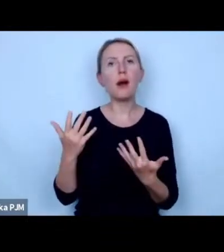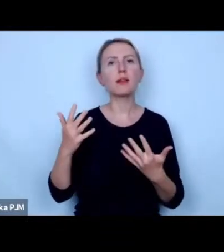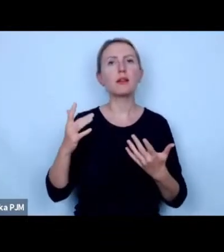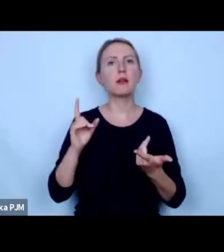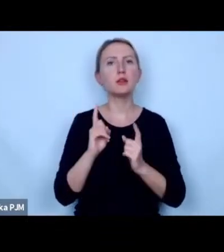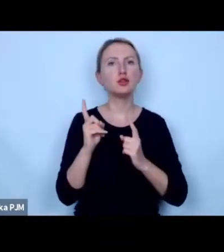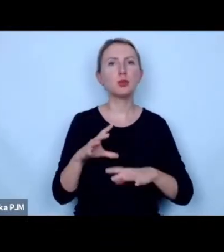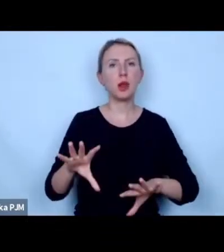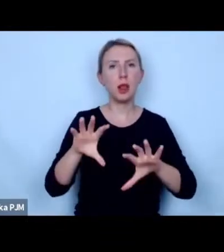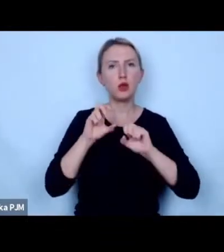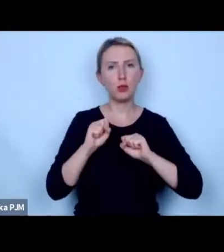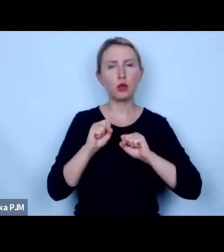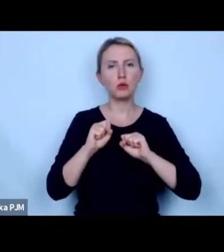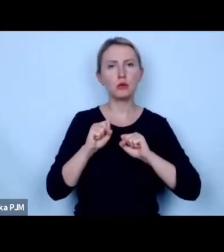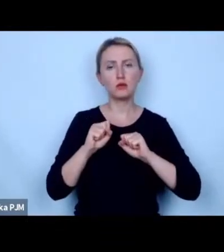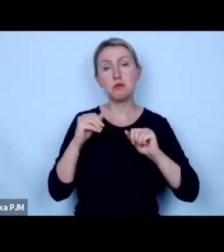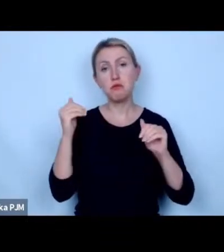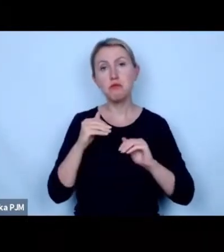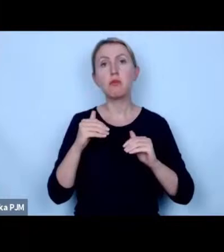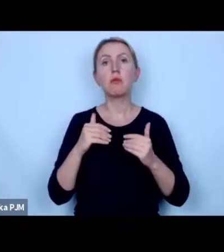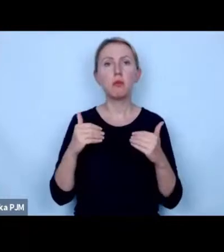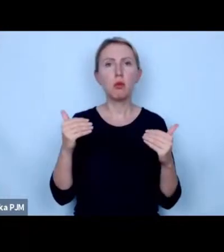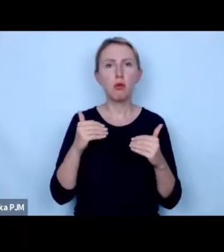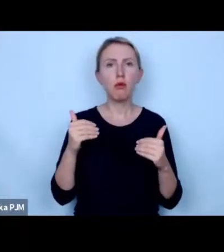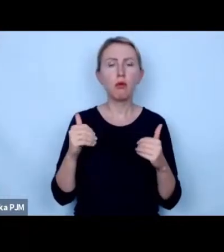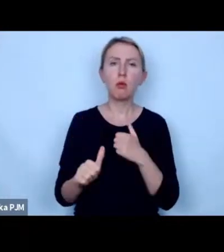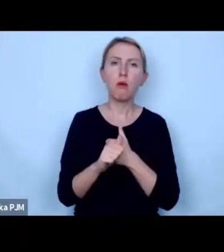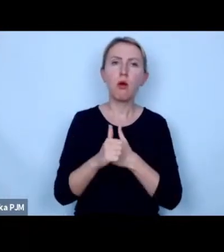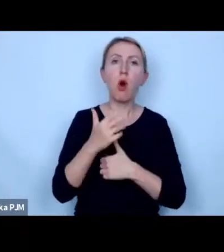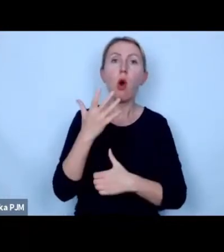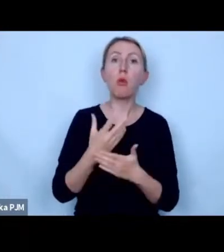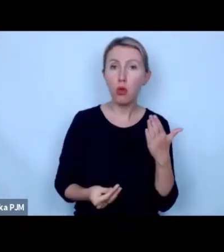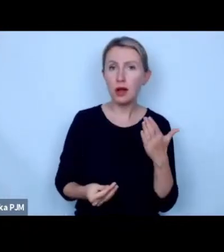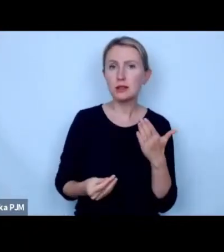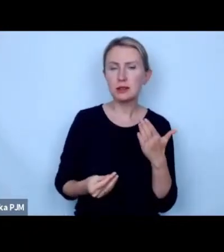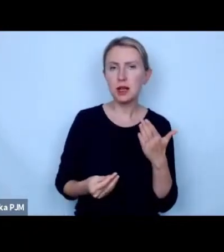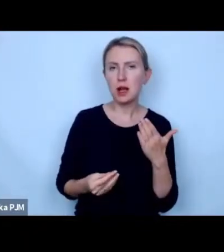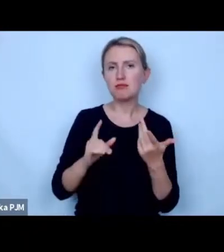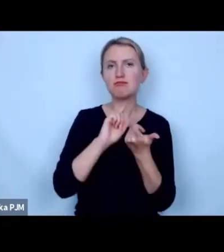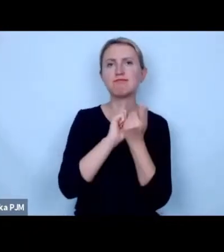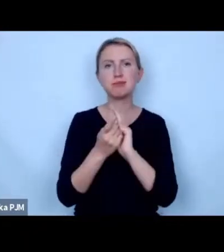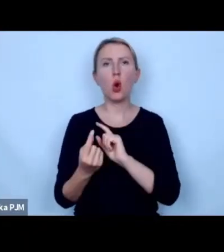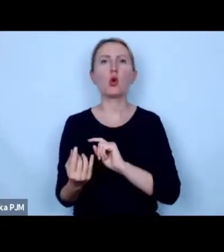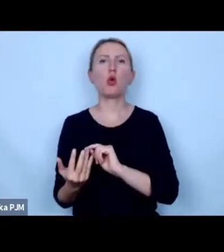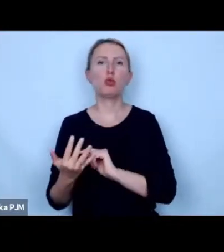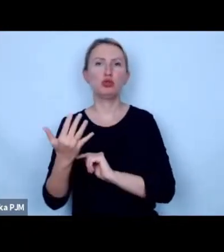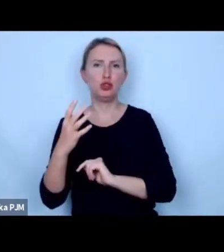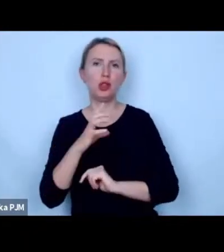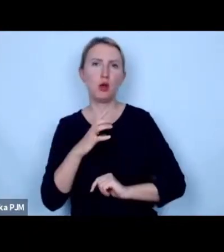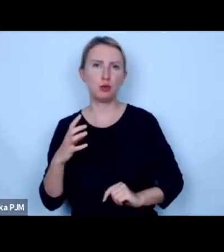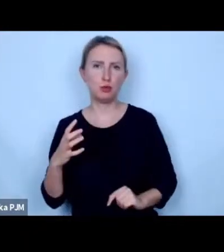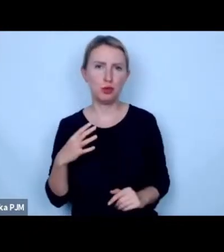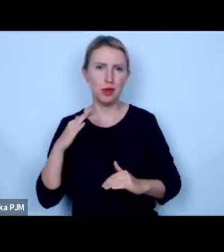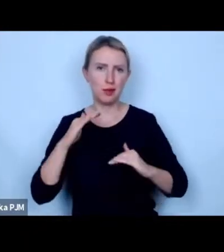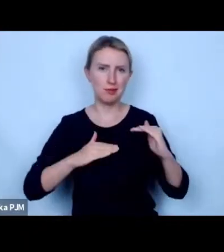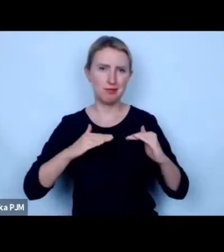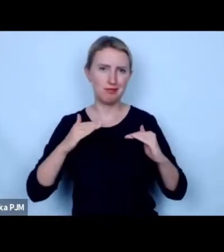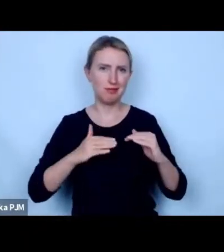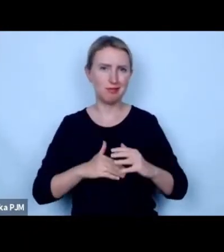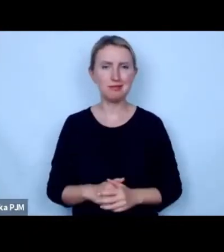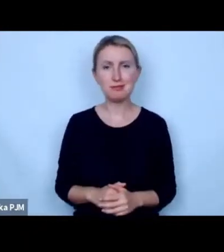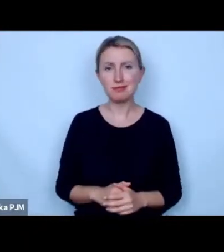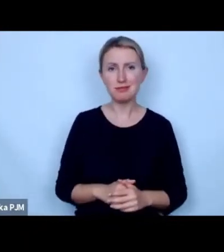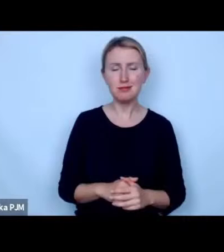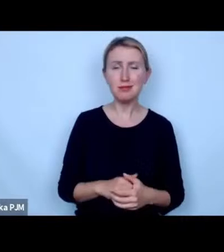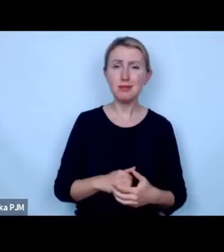odbiorców co znowu by napędzało opłacalność przechodzenia na roślinną zrównoważone jakieś rolnictwo jest